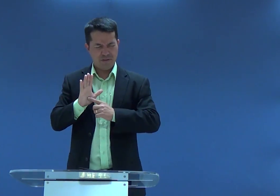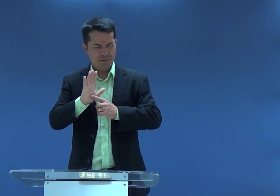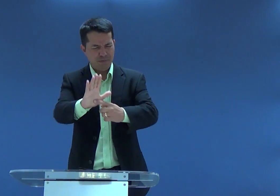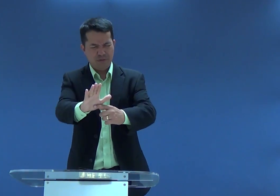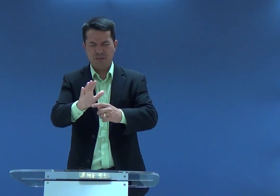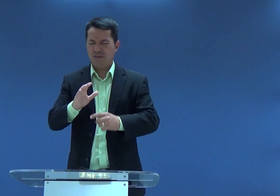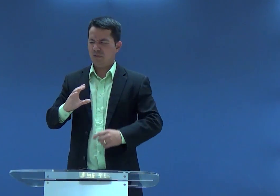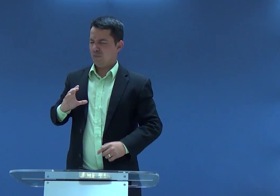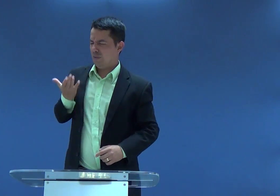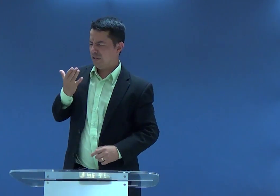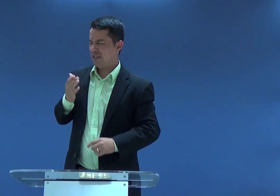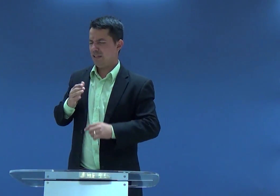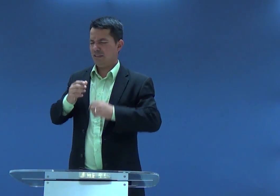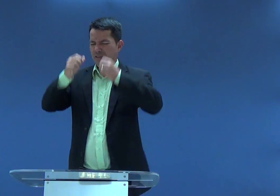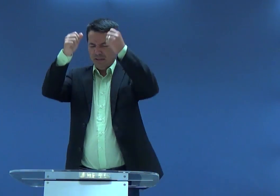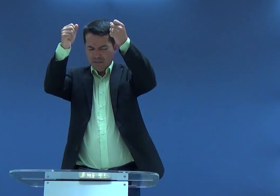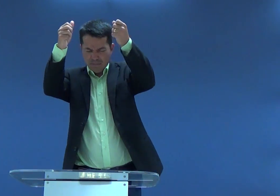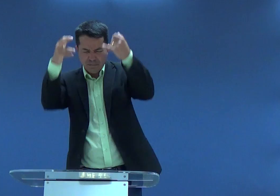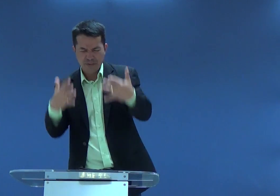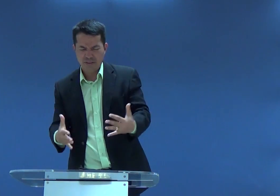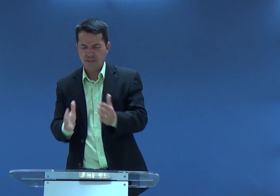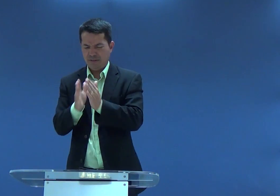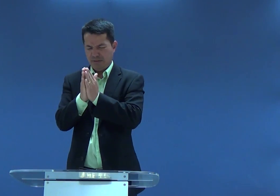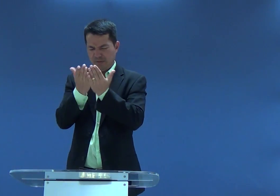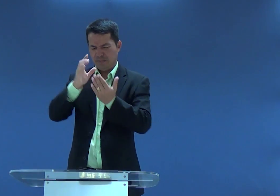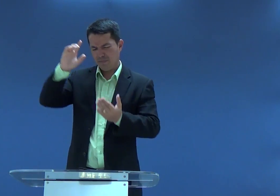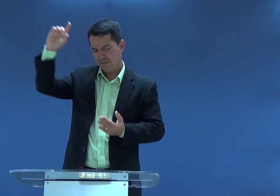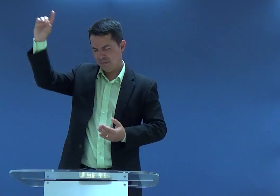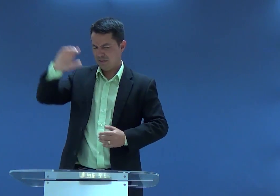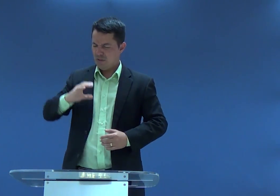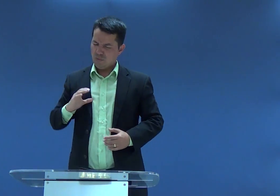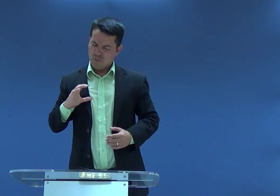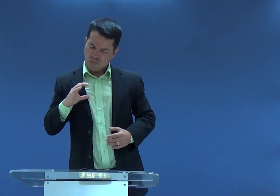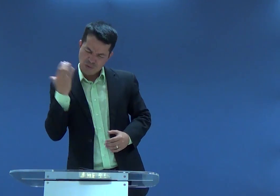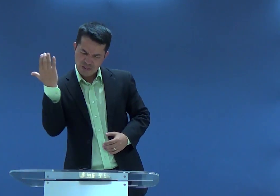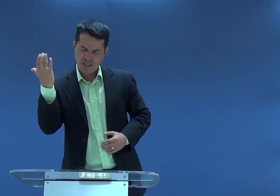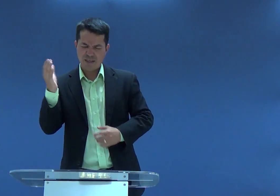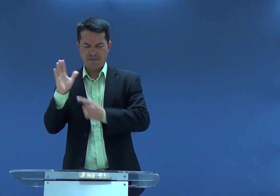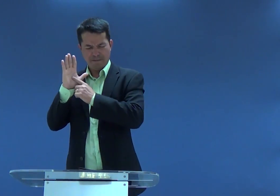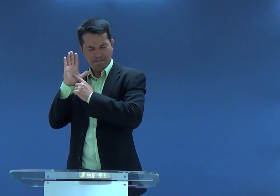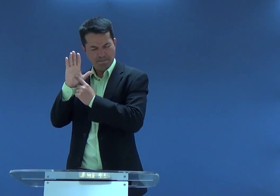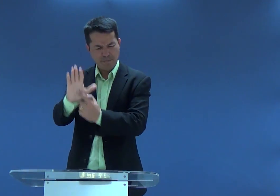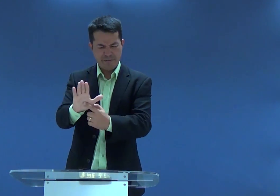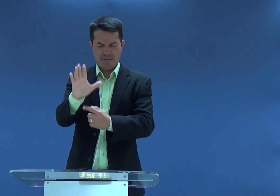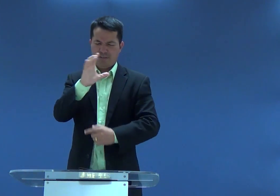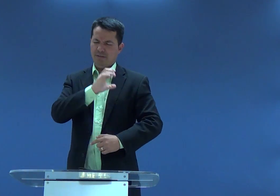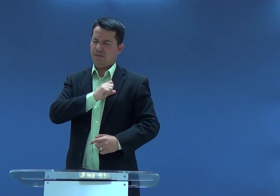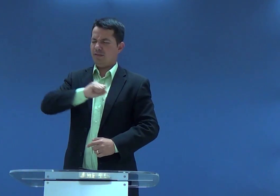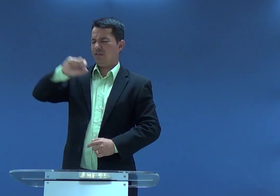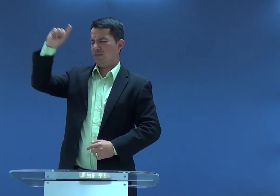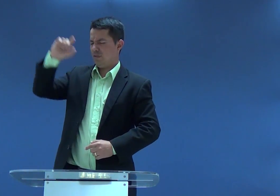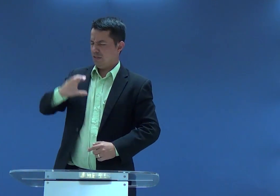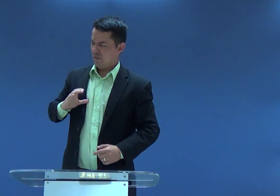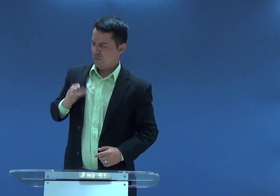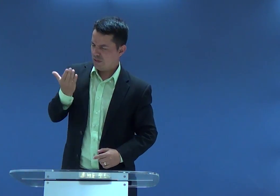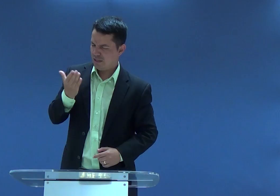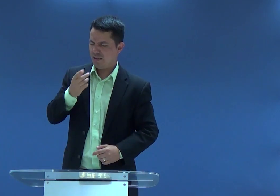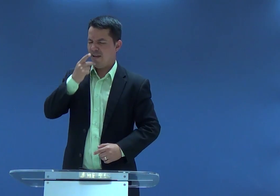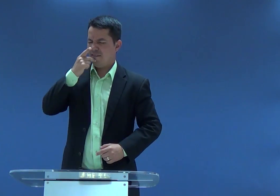de pregar, de evangelizar, ter coragem de falar da palavra de Deus, coragem de mostrar o amor